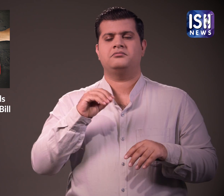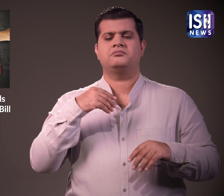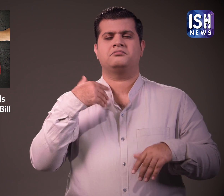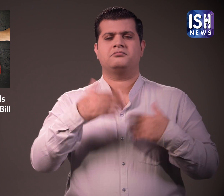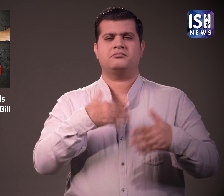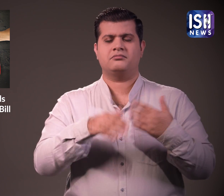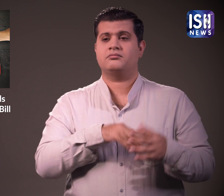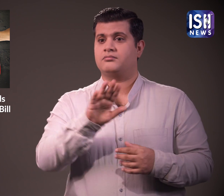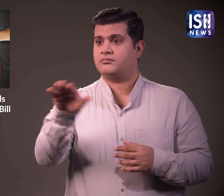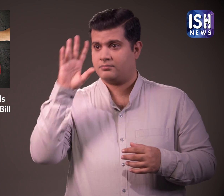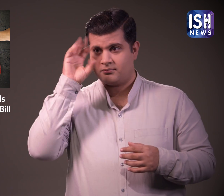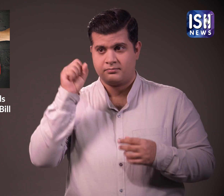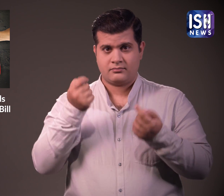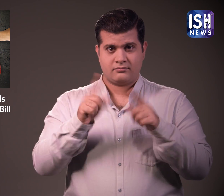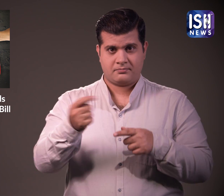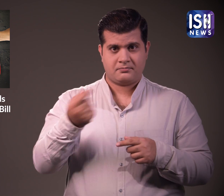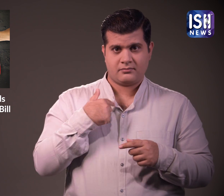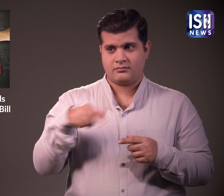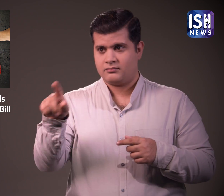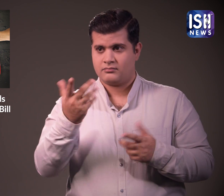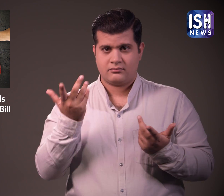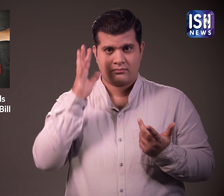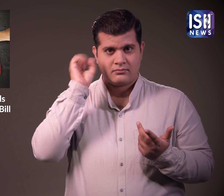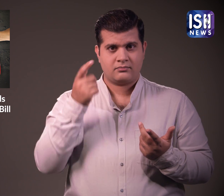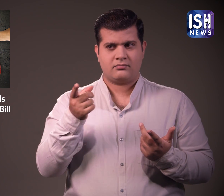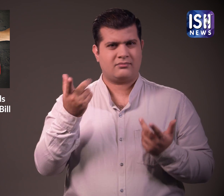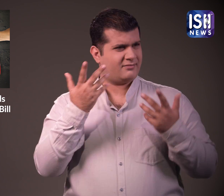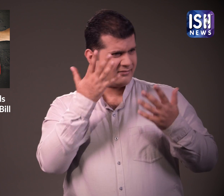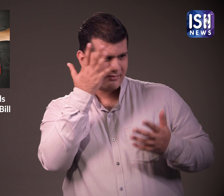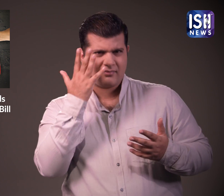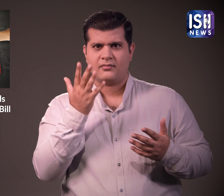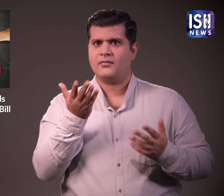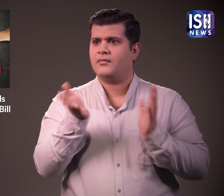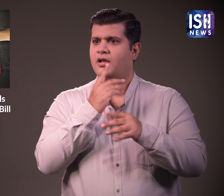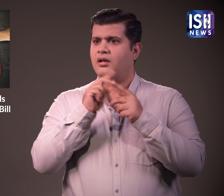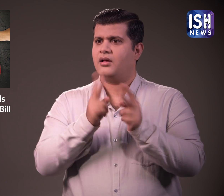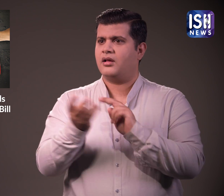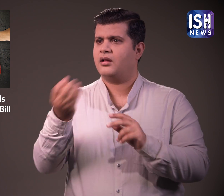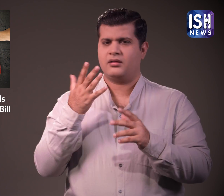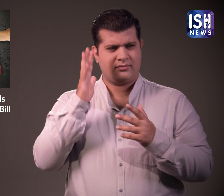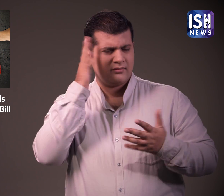बाद में पीडित ने अपने दोस्तों से रुपए मांगे लेकिन उन्होंने देने से मना कर दिया और धमकी दी